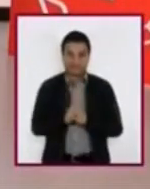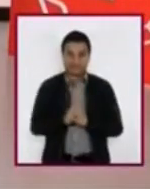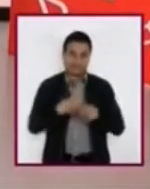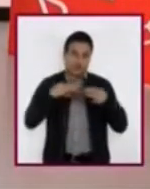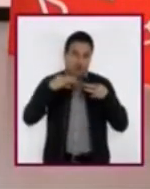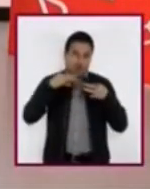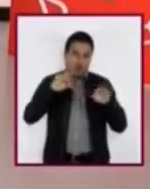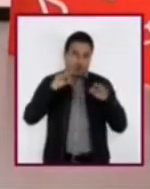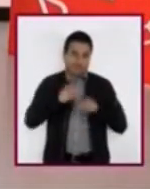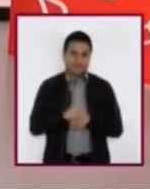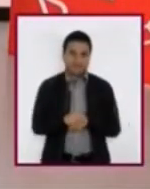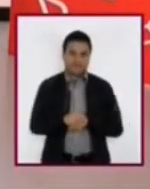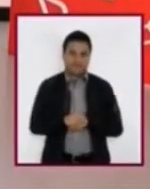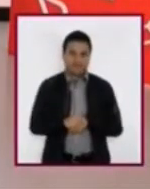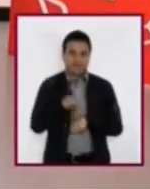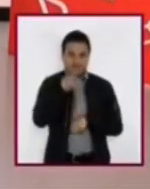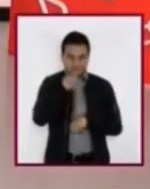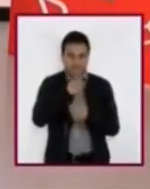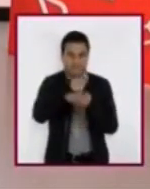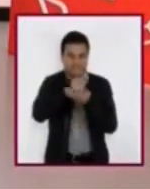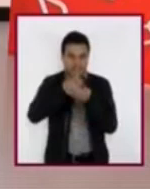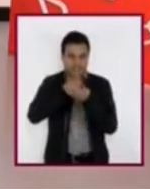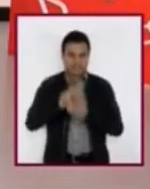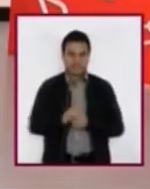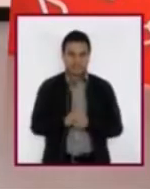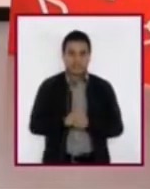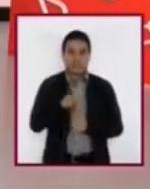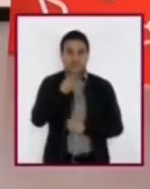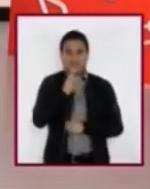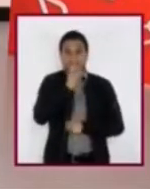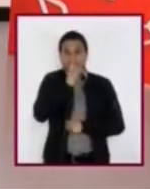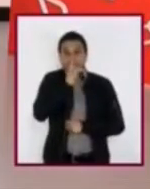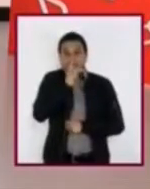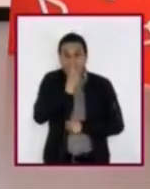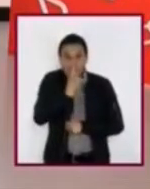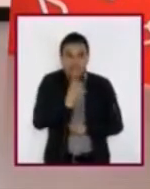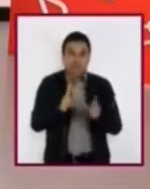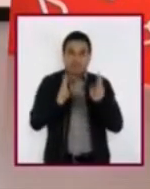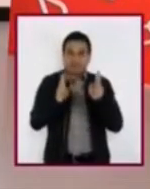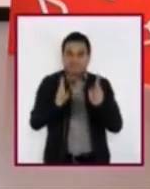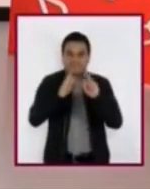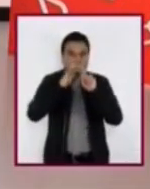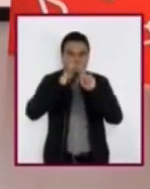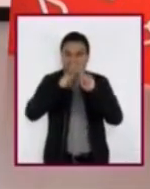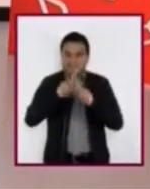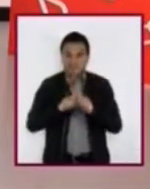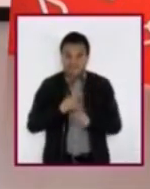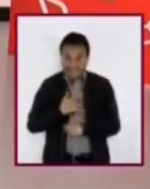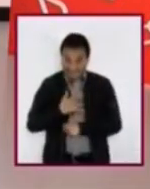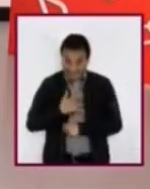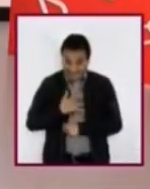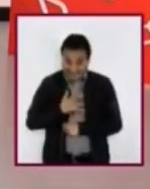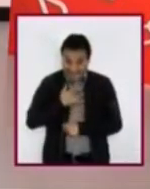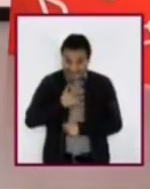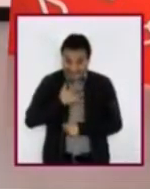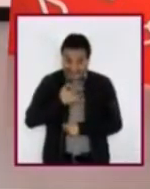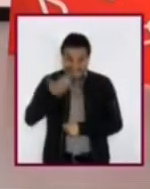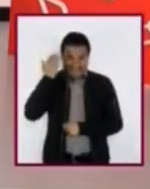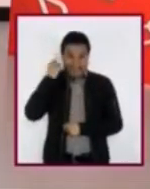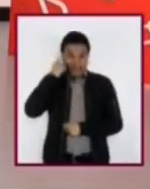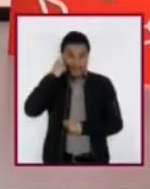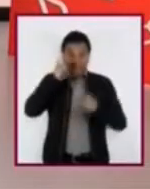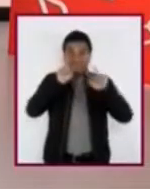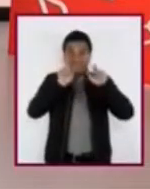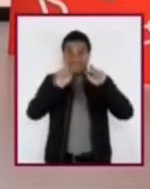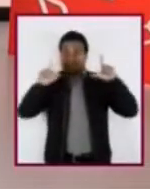suelta, vamos a escribir todas las frases que imaginamos. Traten de recordar las imágenes que pasaron por su mente